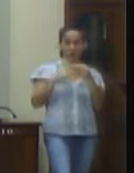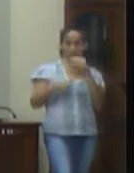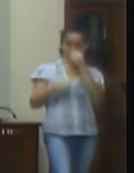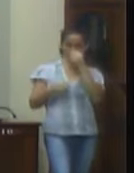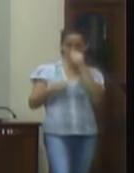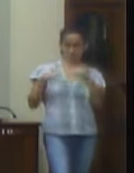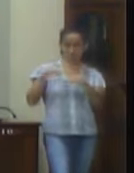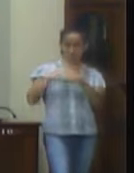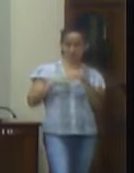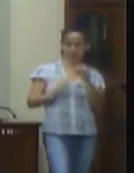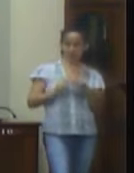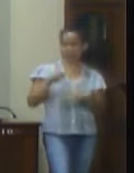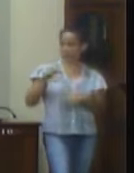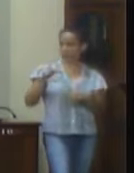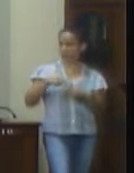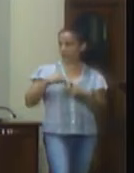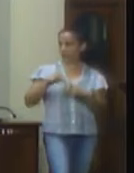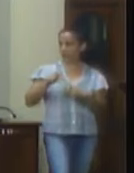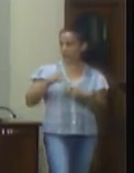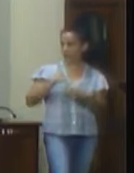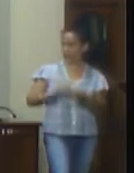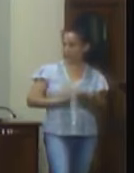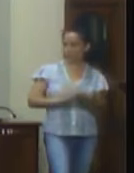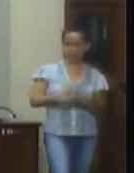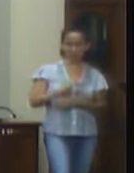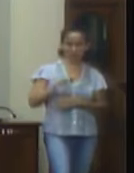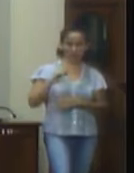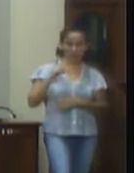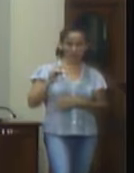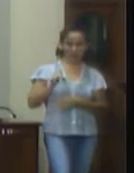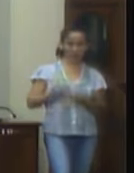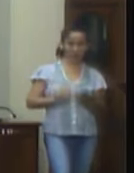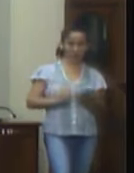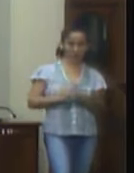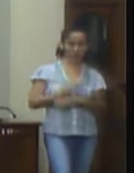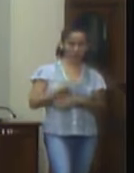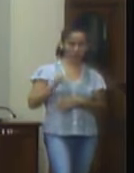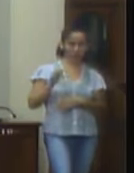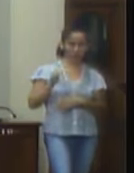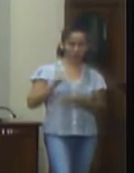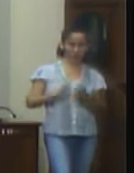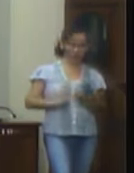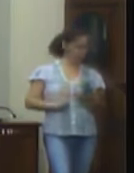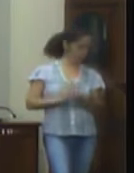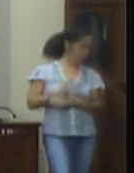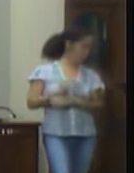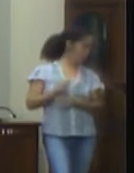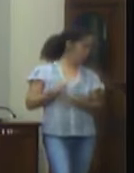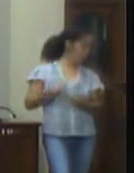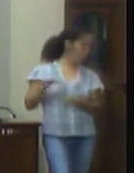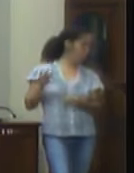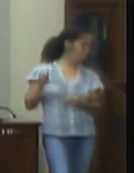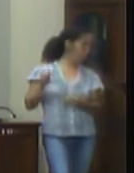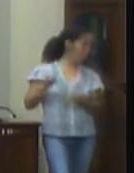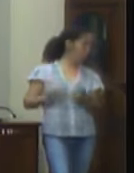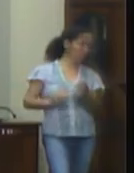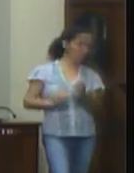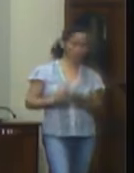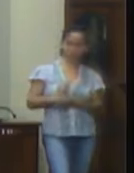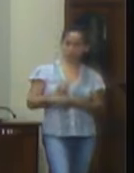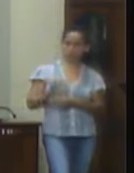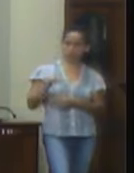doutor saulo deus de nogueira fabiano e vasconcelos fabio antônio